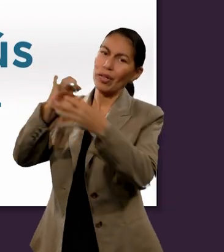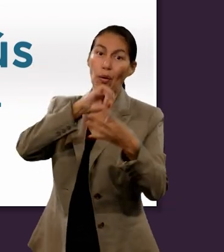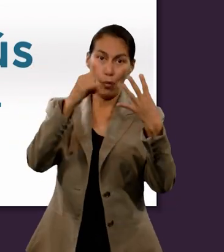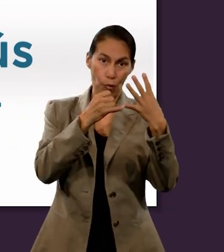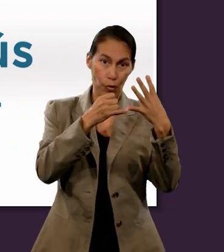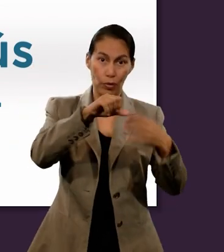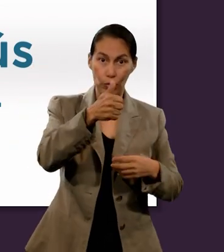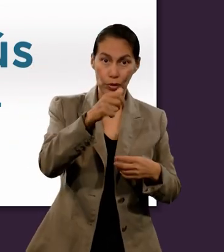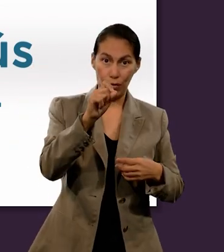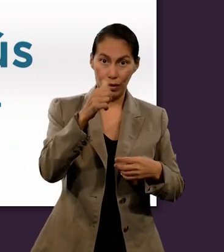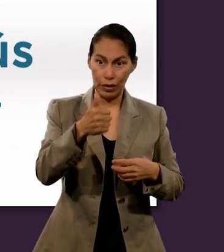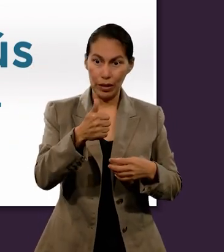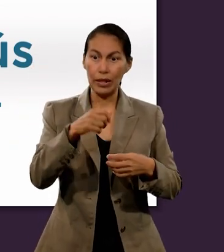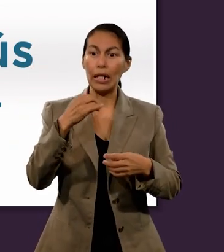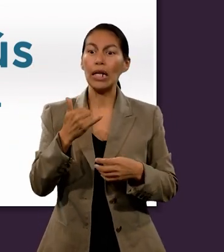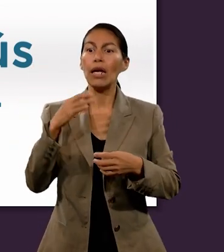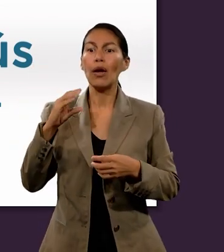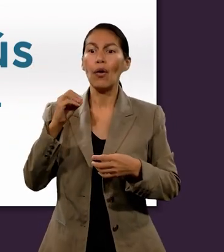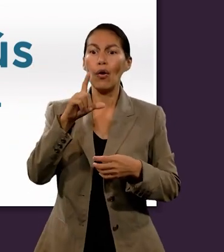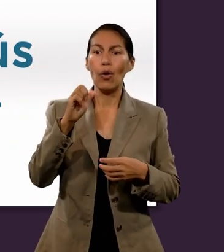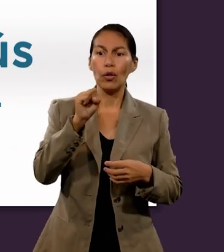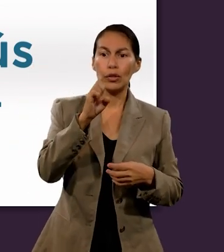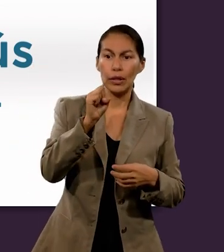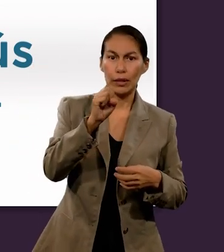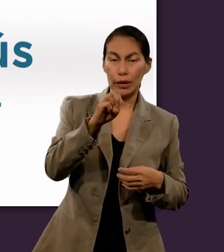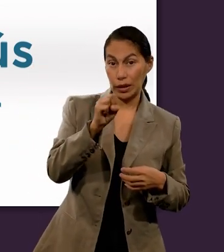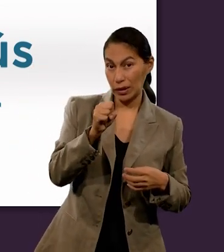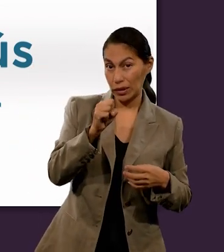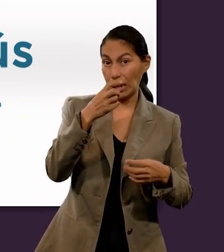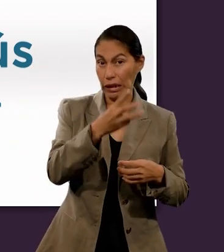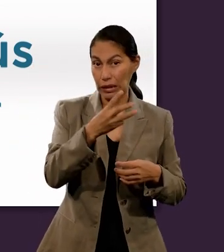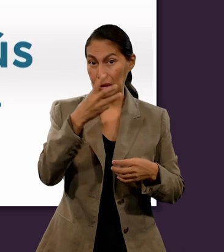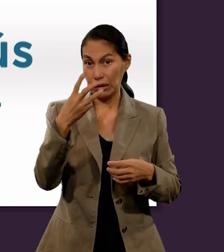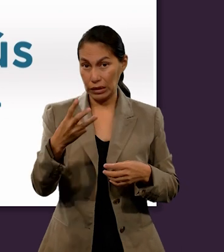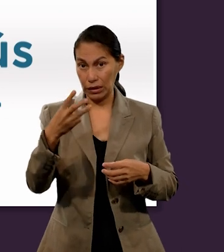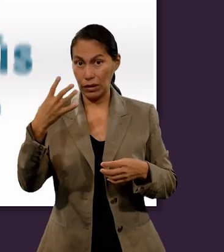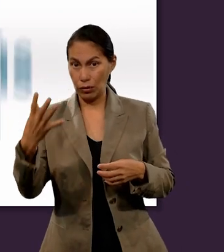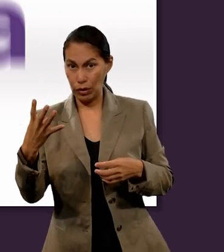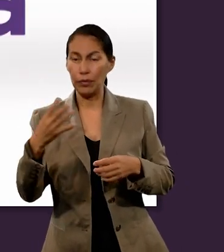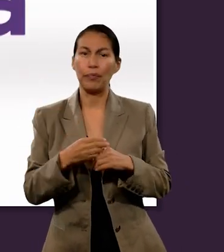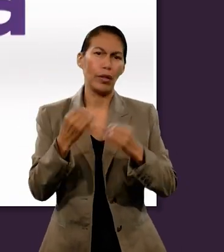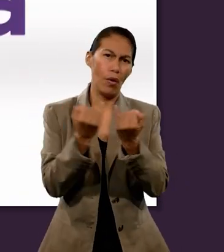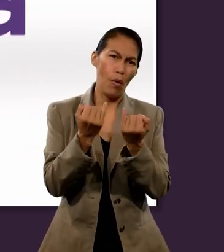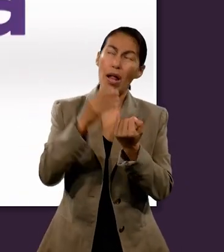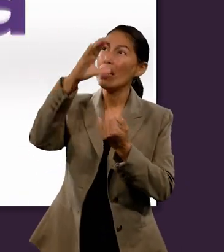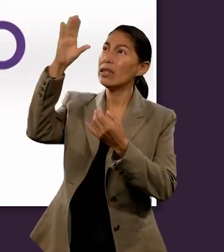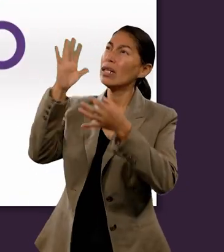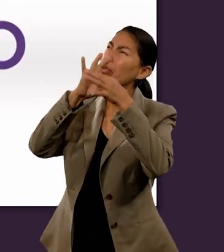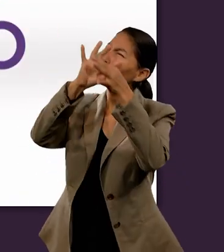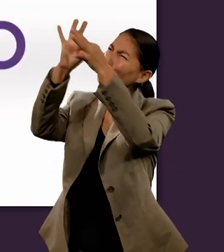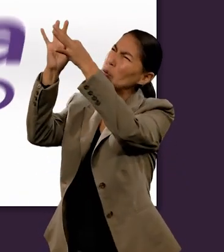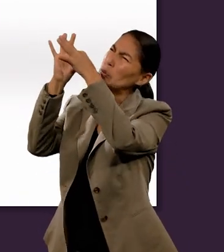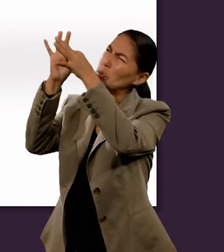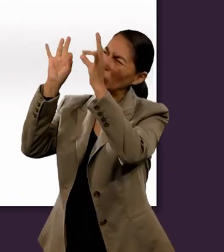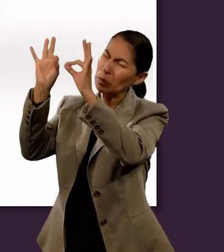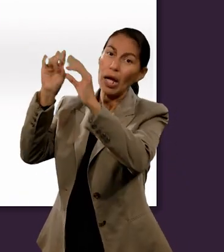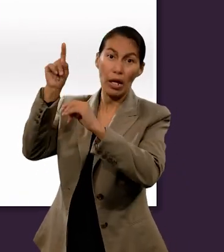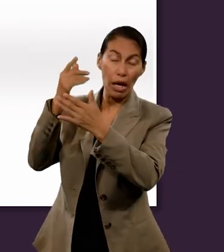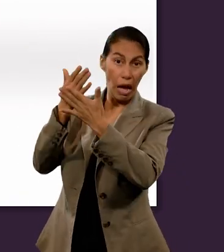Juan 11.26 y Colosenses 3.3 y 4. Así como había plena armonía en el cielo antes de la rebelión de